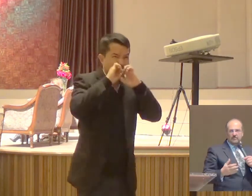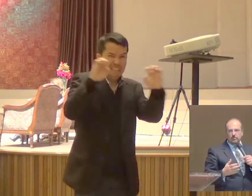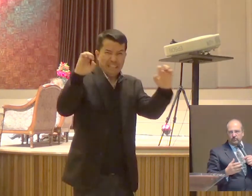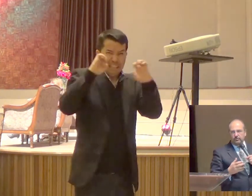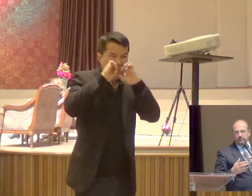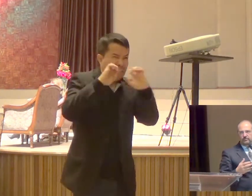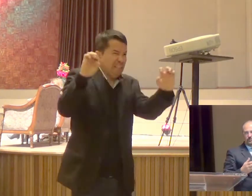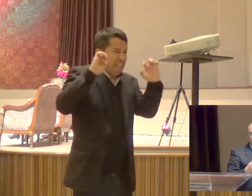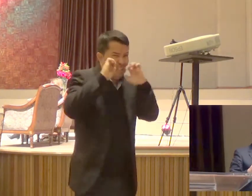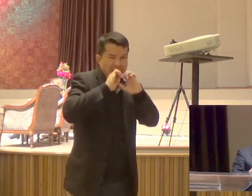Nesse mundo